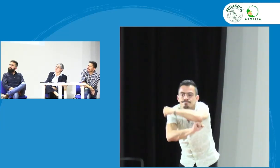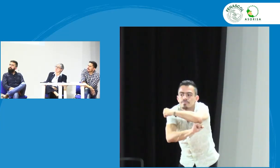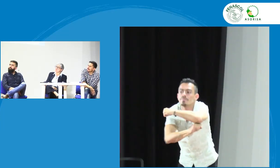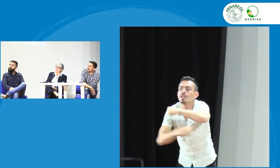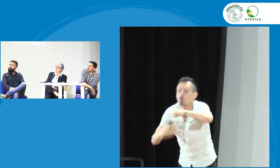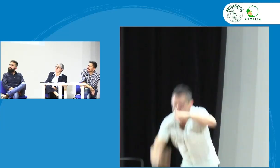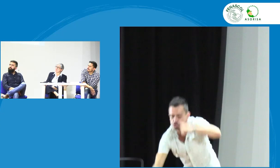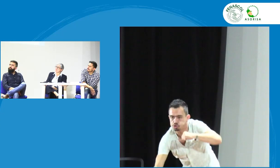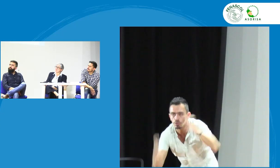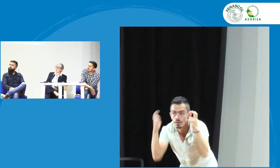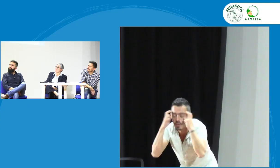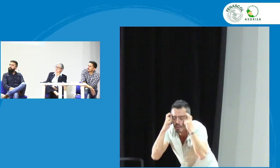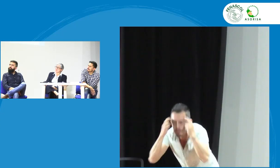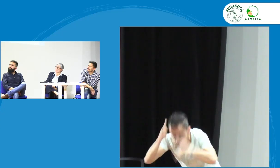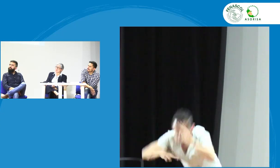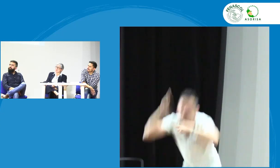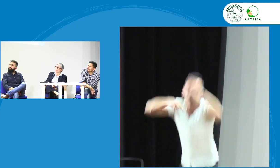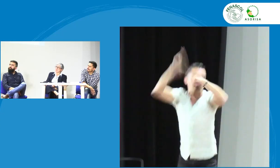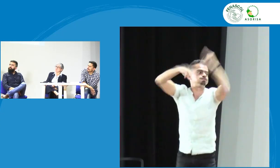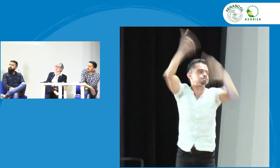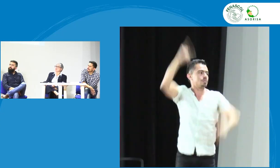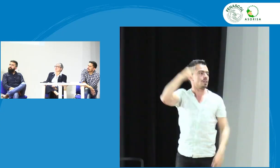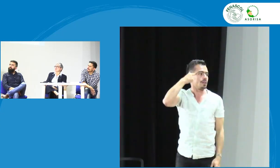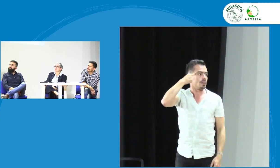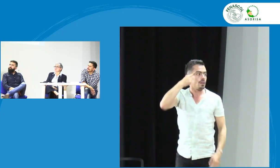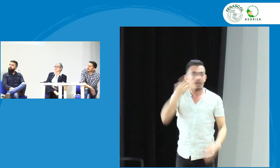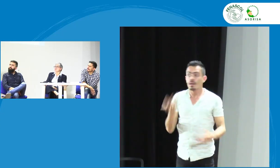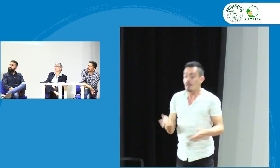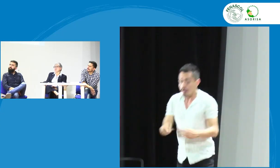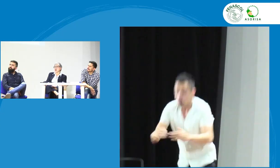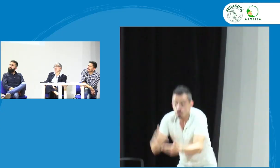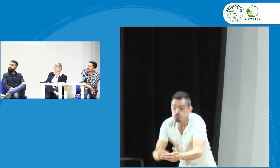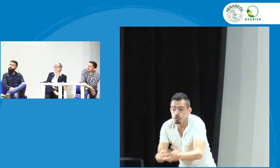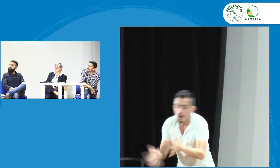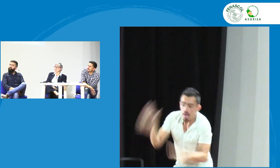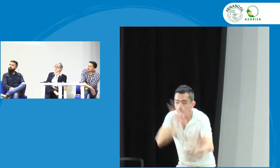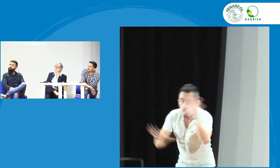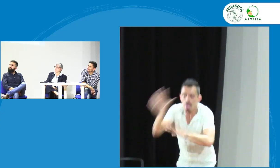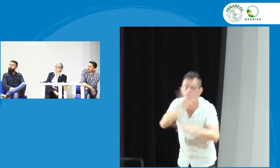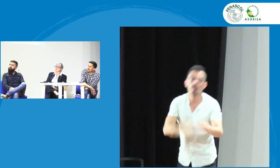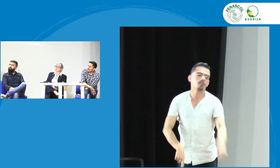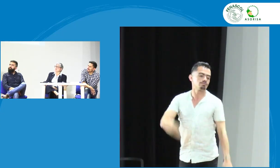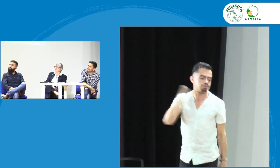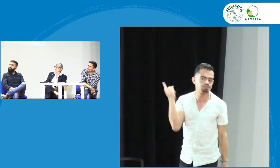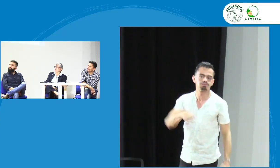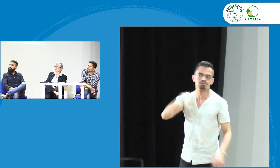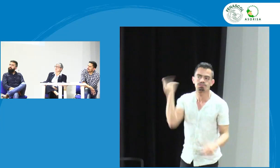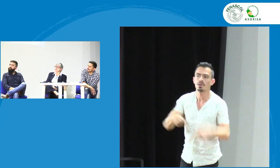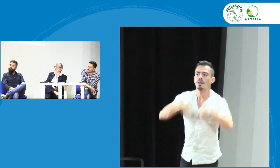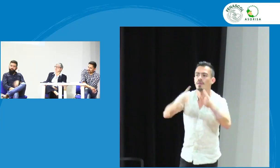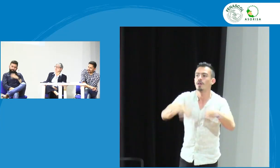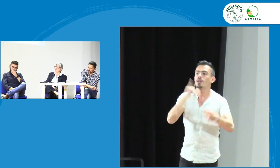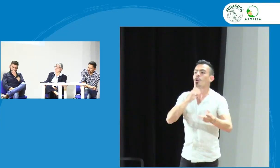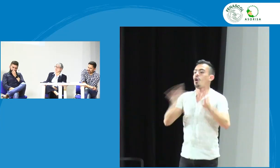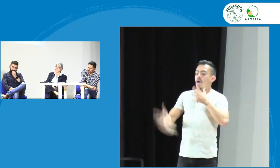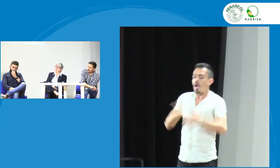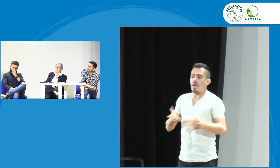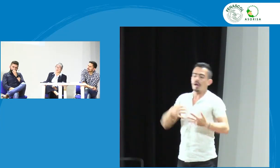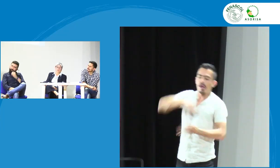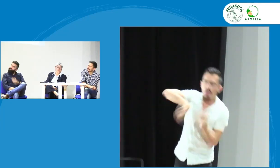que fortalecer eso desde la primera infancia para que ellos puedan construir tener unas bases sólidas porque si no vamos